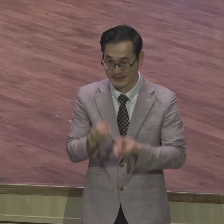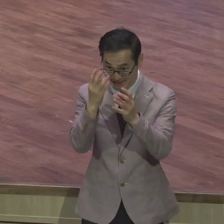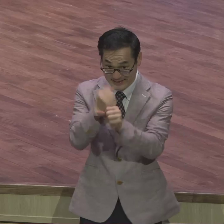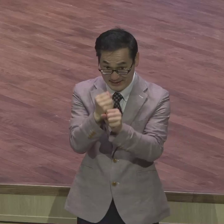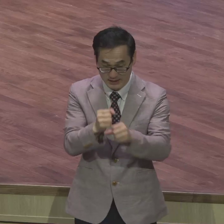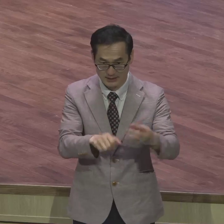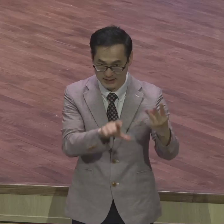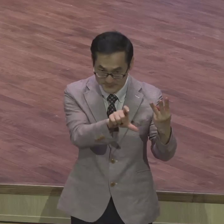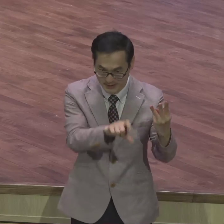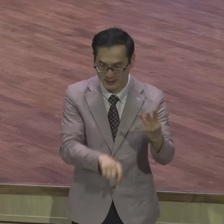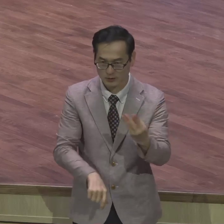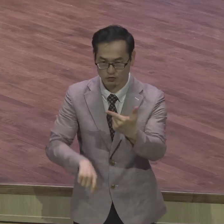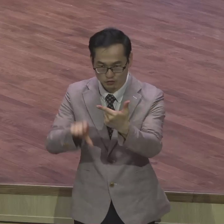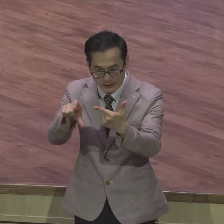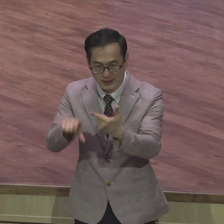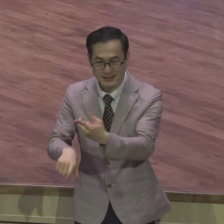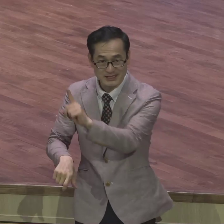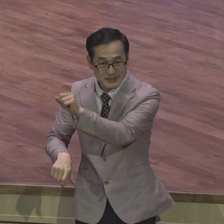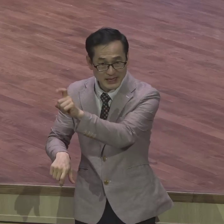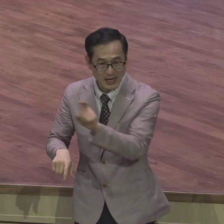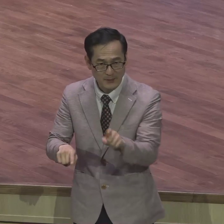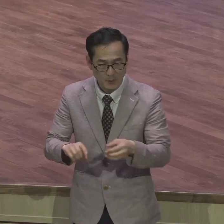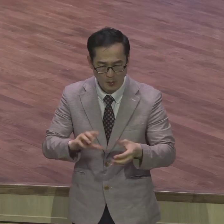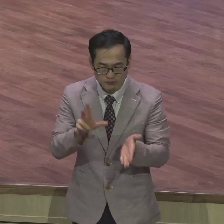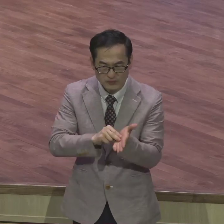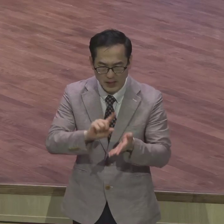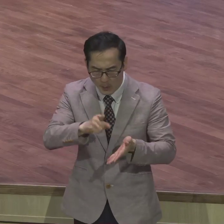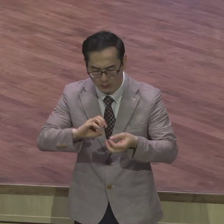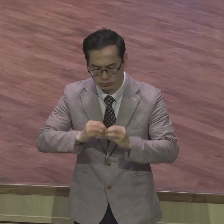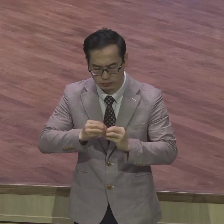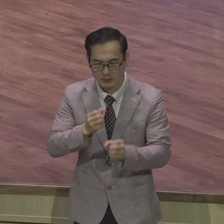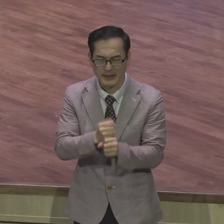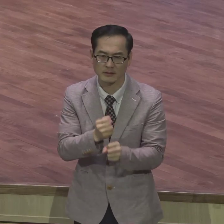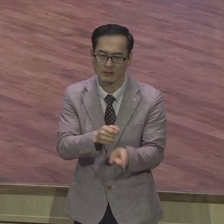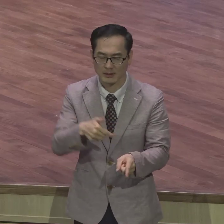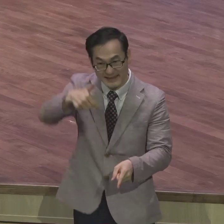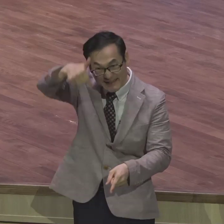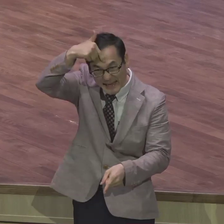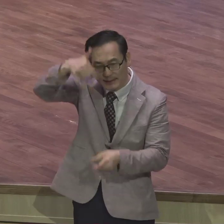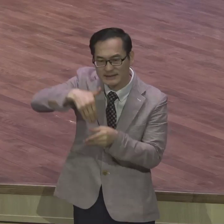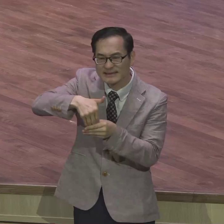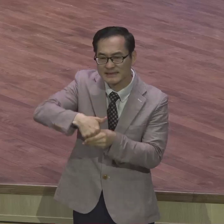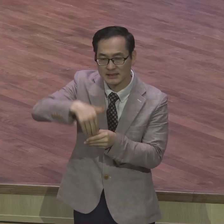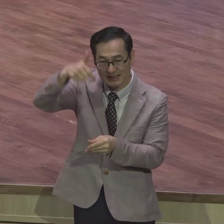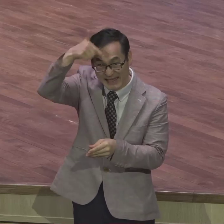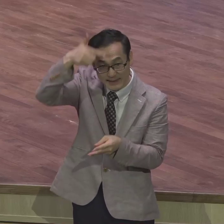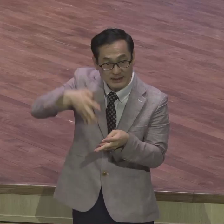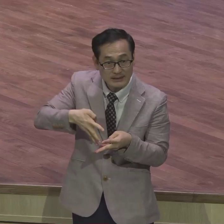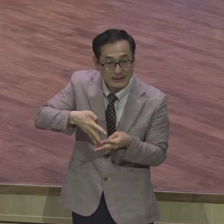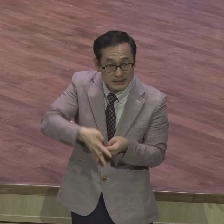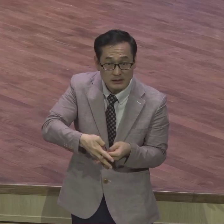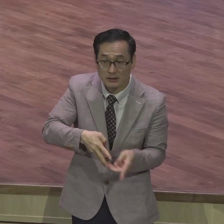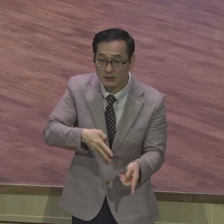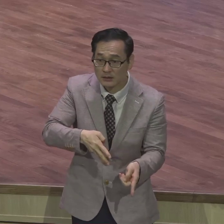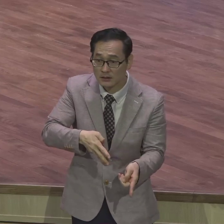자꾸 자기 스스로 만들어 그걸 예털이라 우리 영계의 모든 성도들은 예털에서 벗어나서